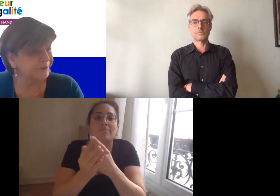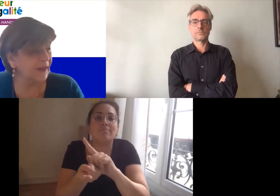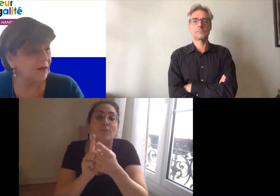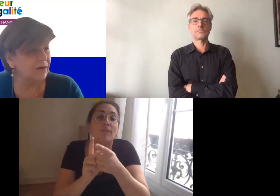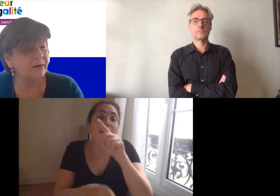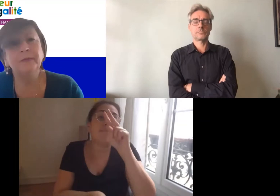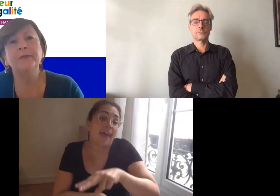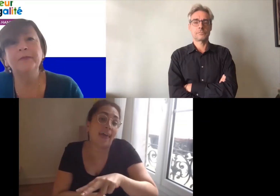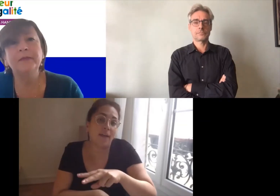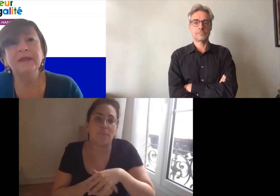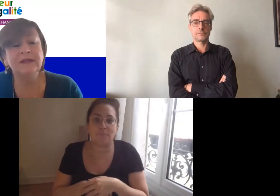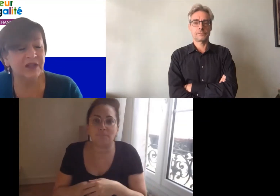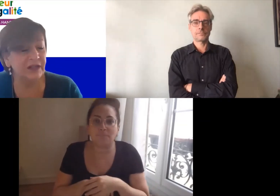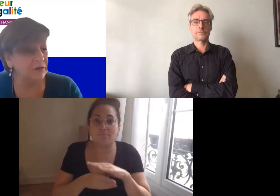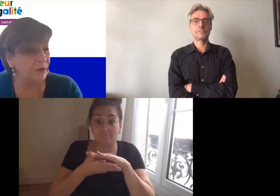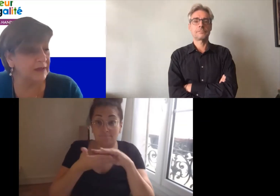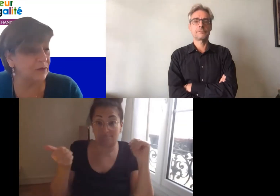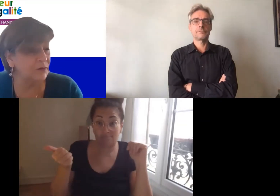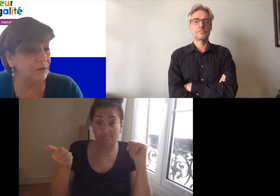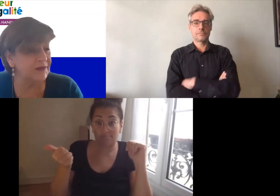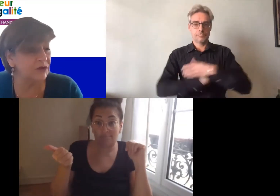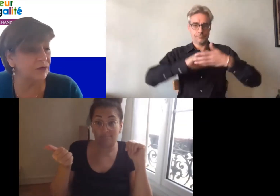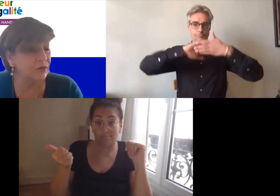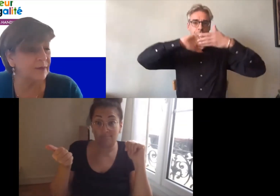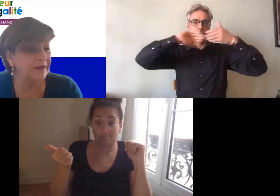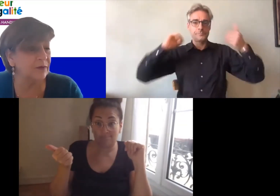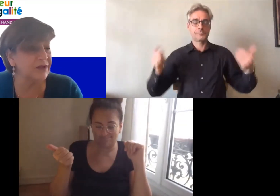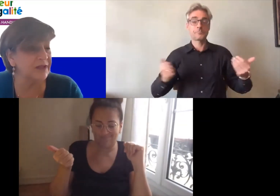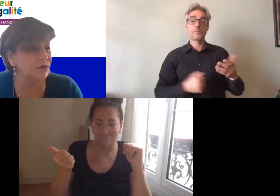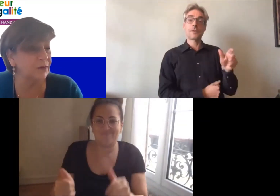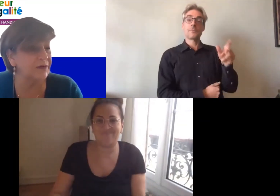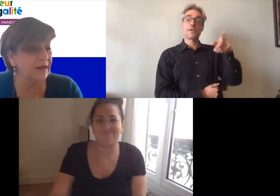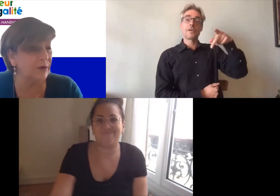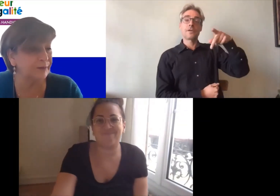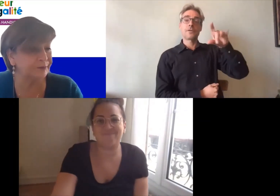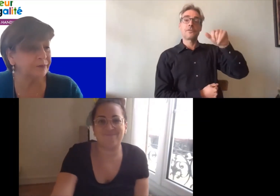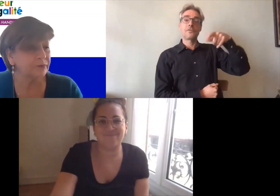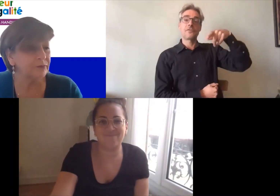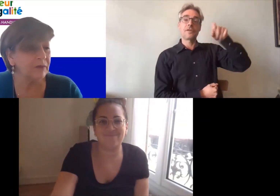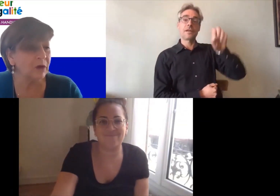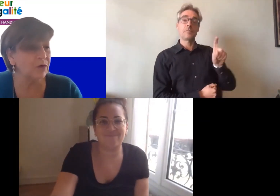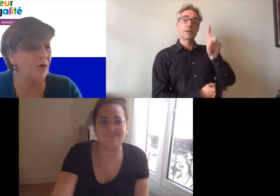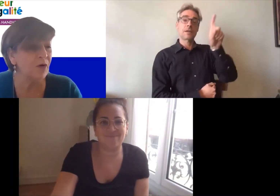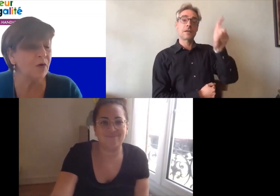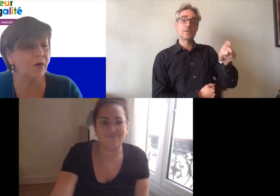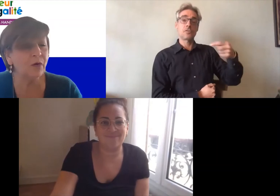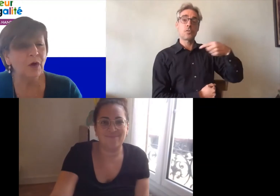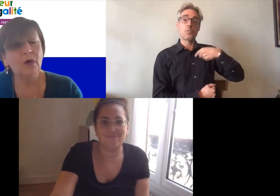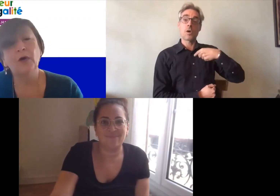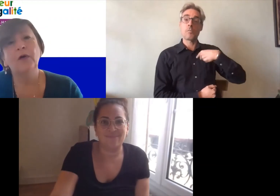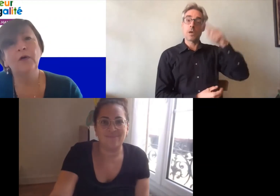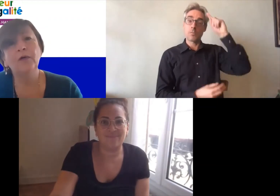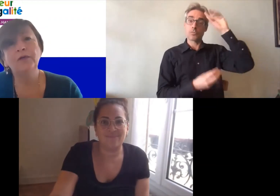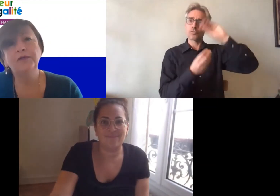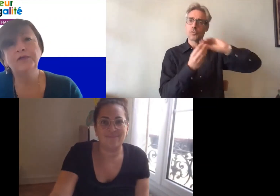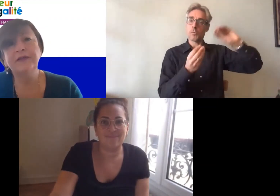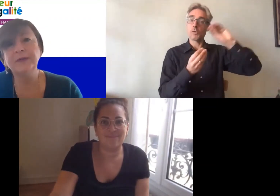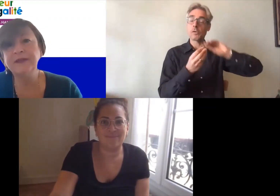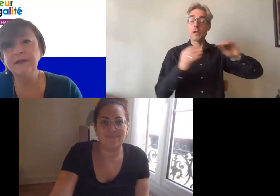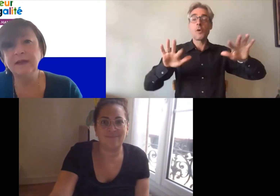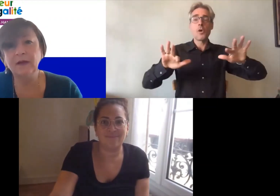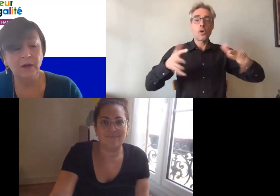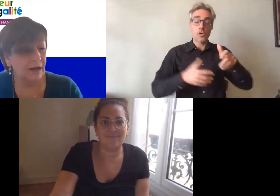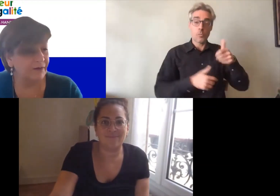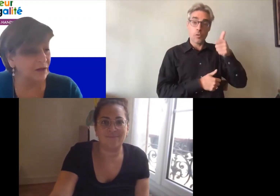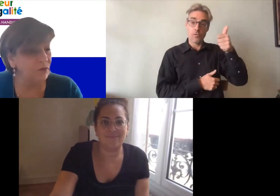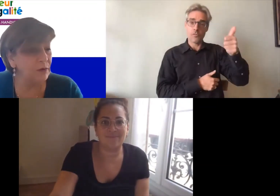Philippe j'ai une question à vous poser je m'interrogeais sur finalement comment vous avez